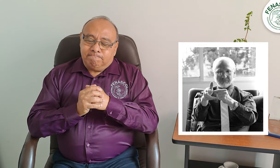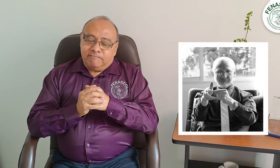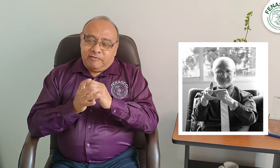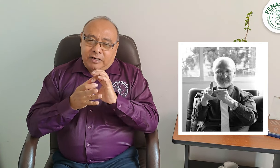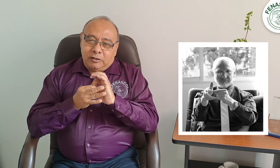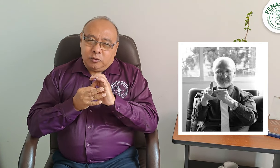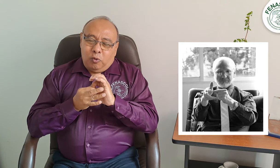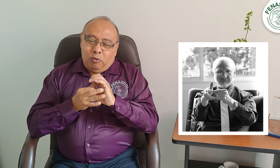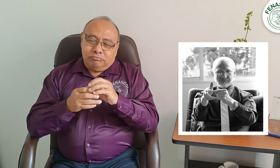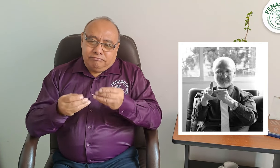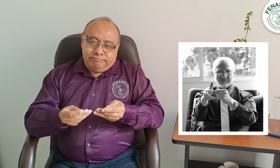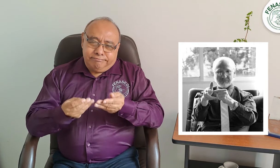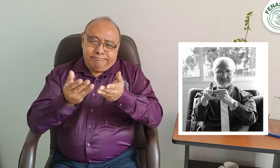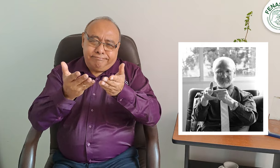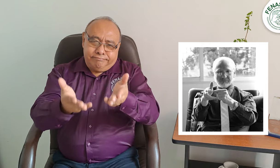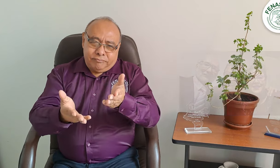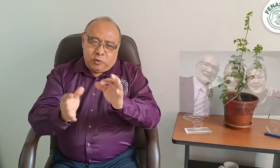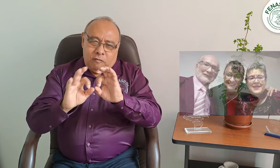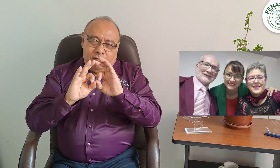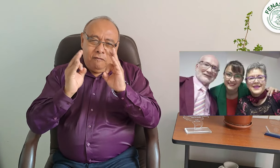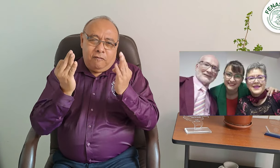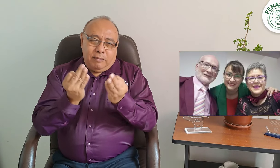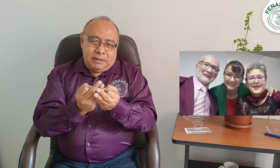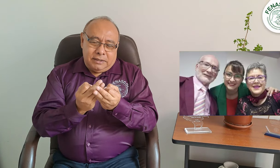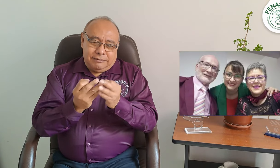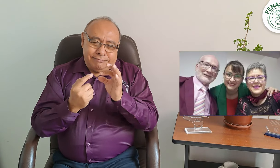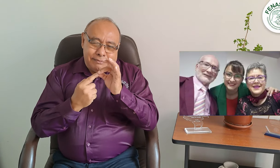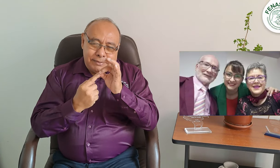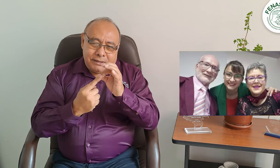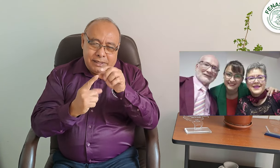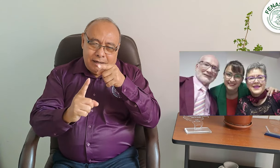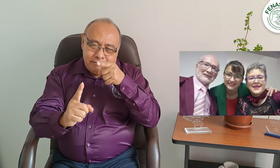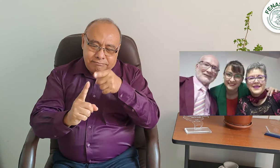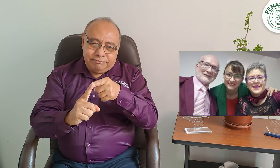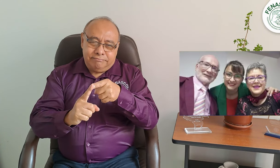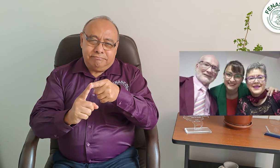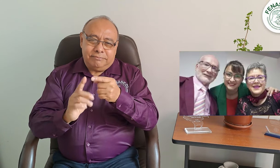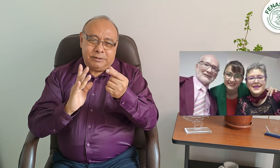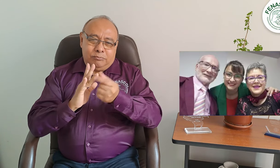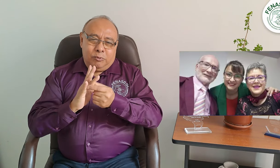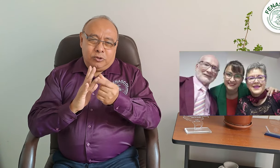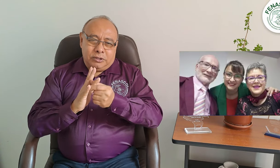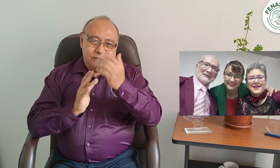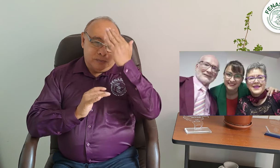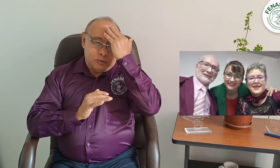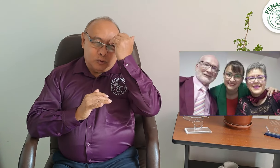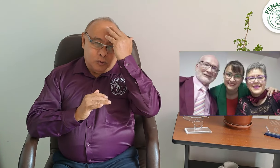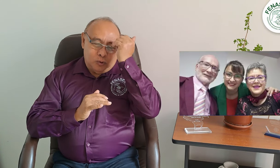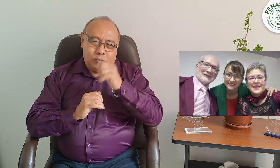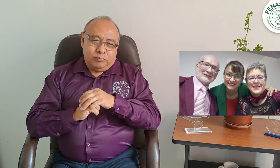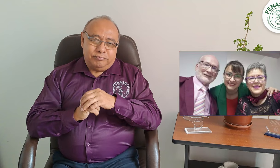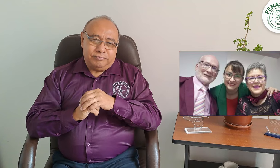FENASCOL expresa condolencias a su familia, en especial a su esposa Socorro